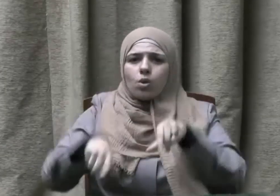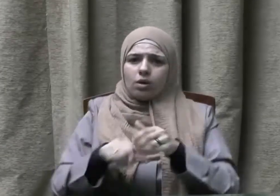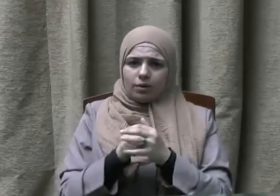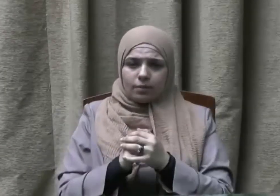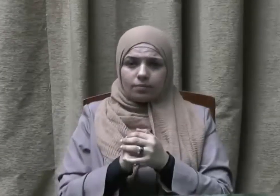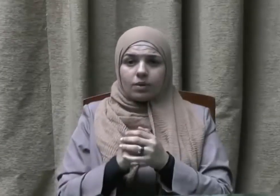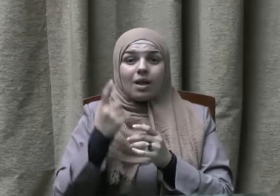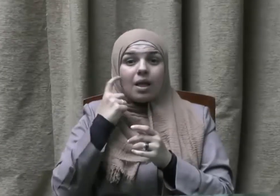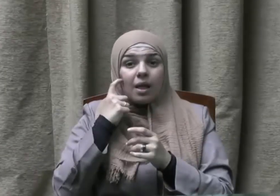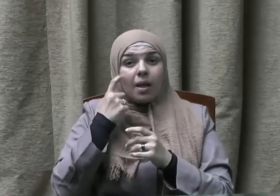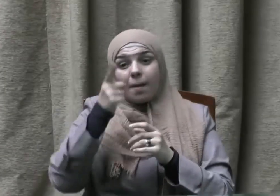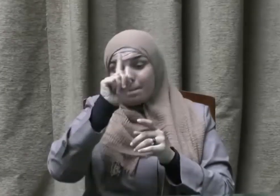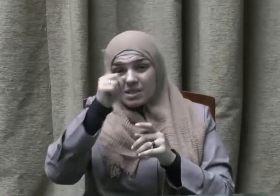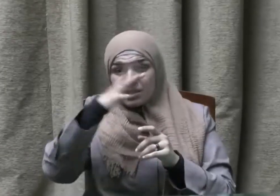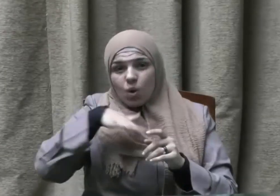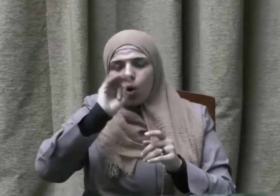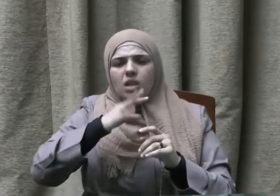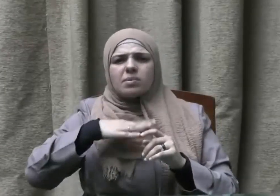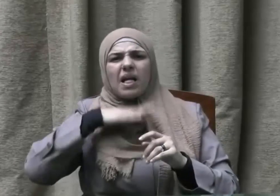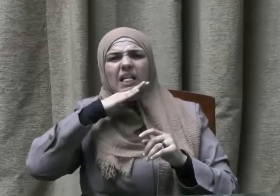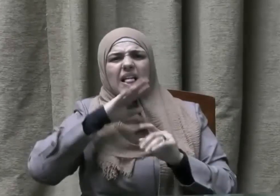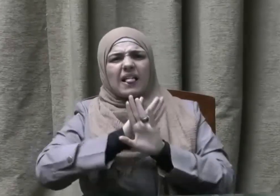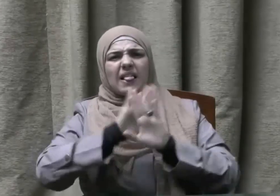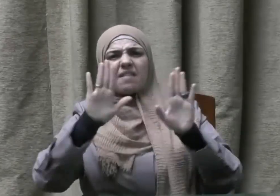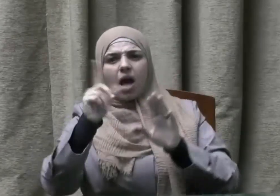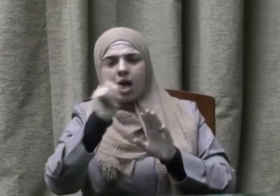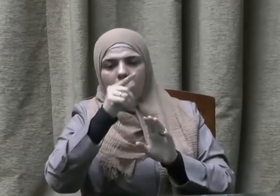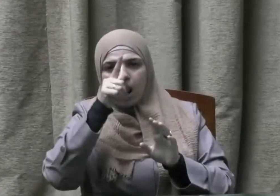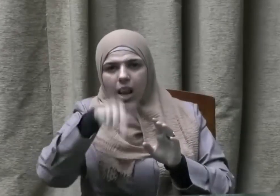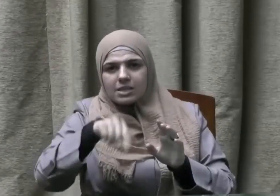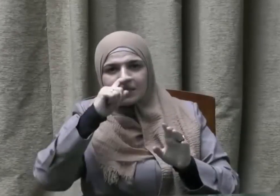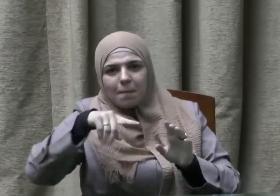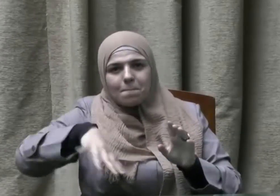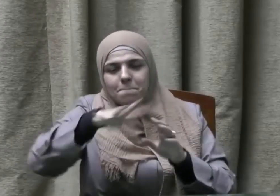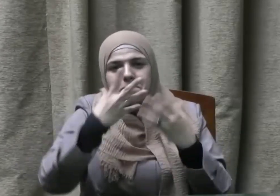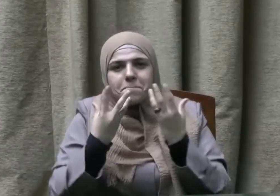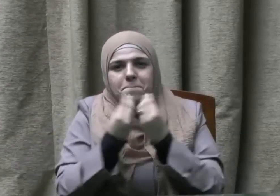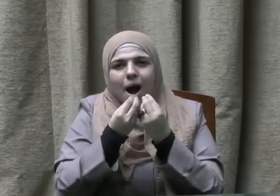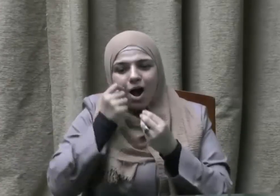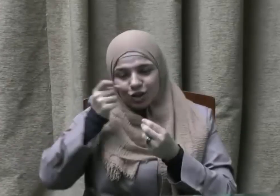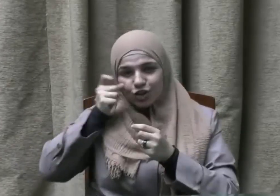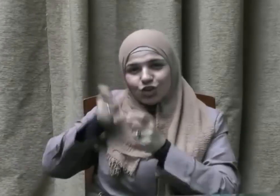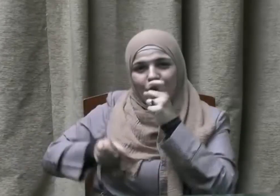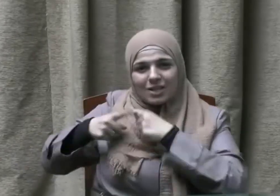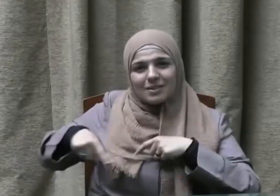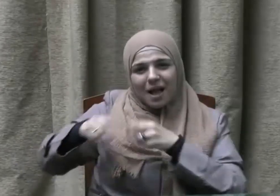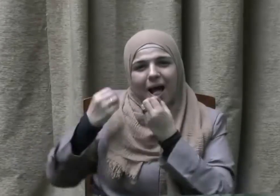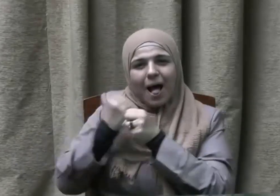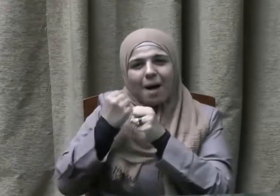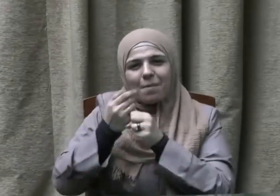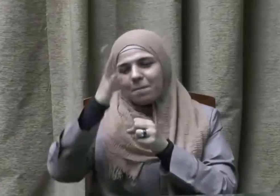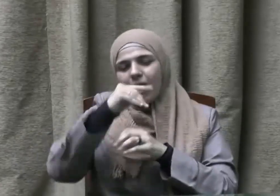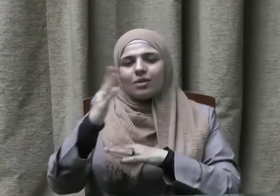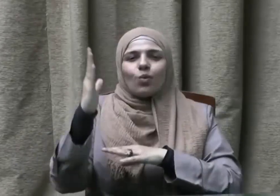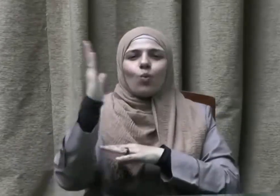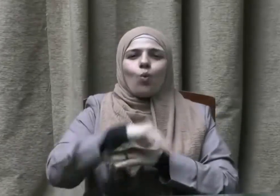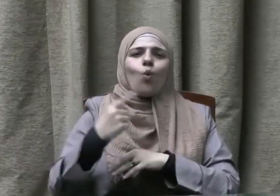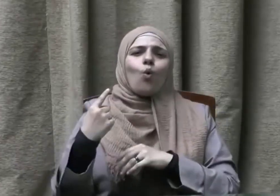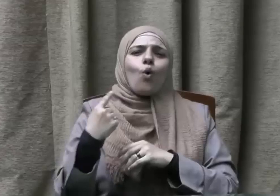وجاره جائع إلى جنبه وهو يعلم ولقد أعلى النبي صلى الله عليه وسلم